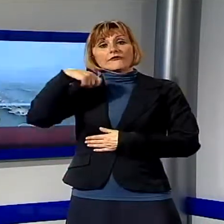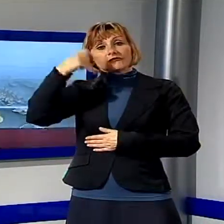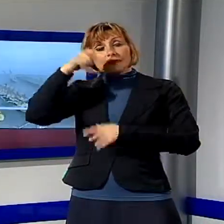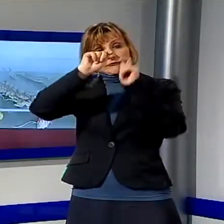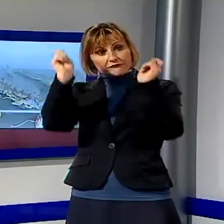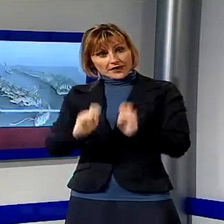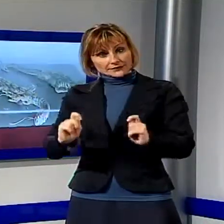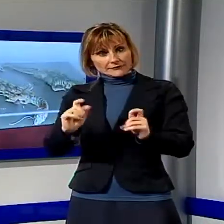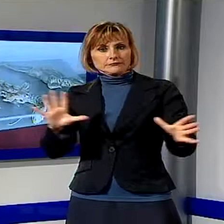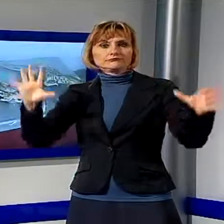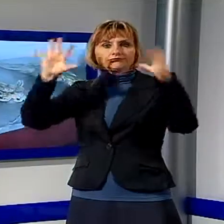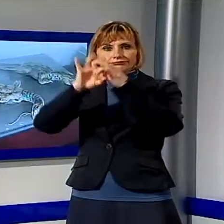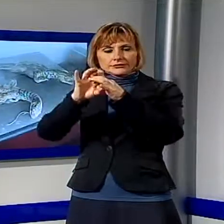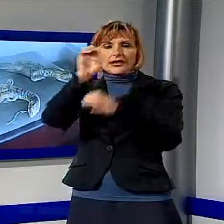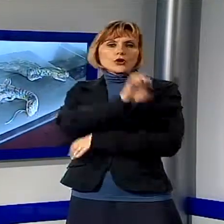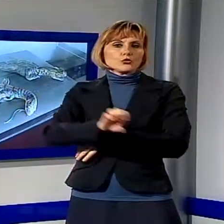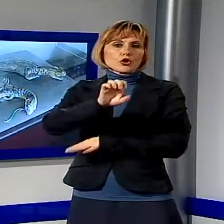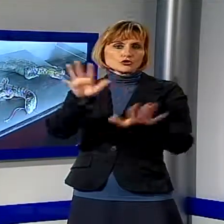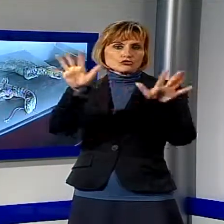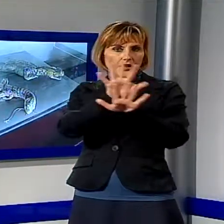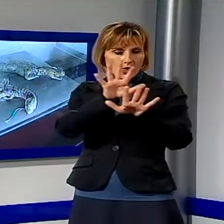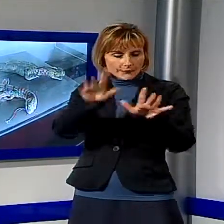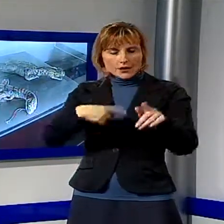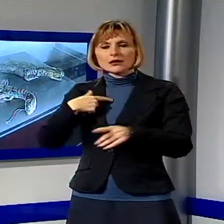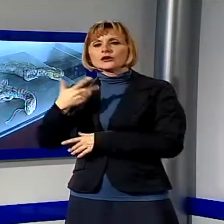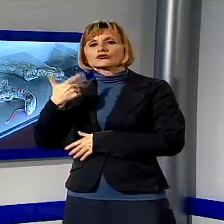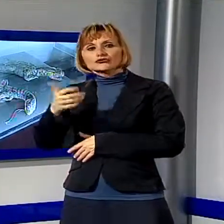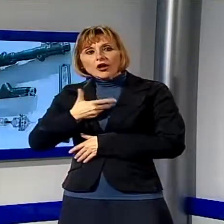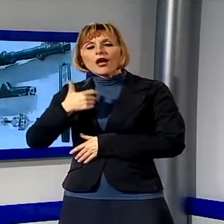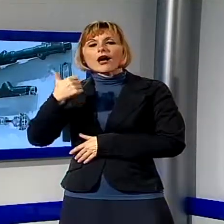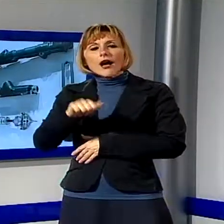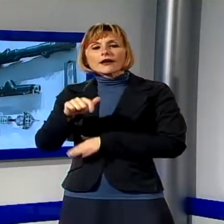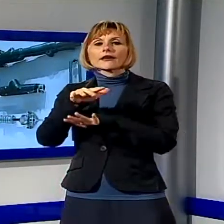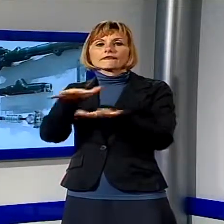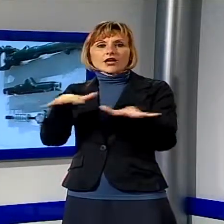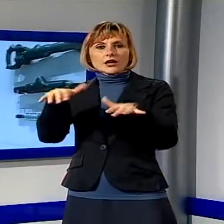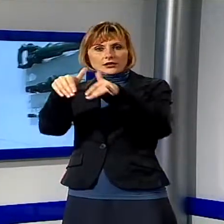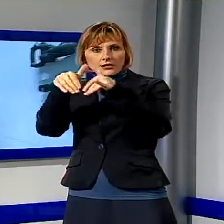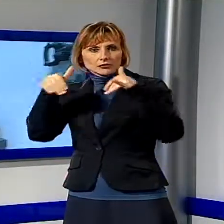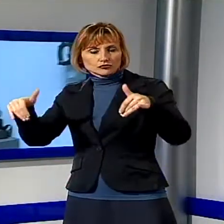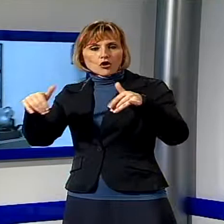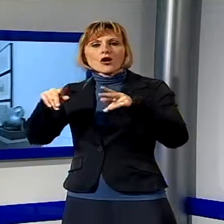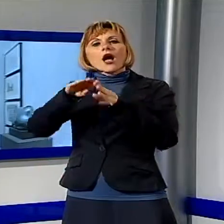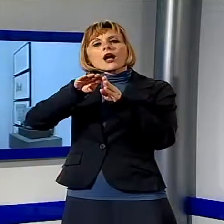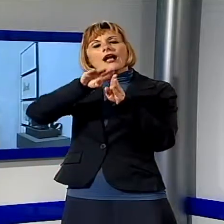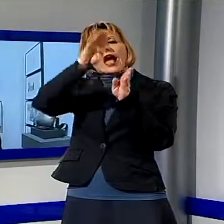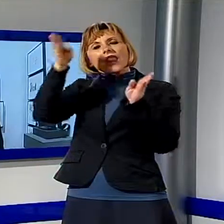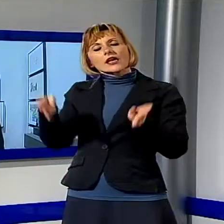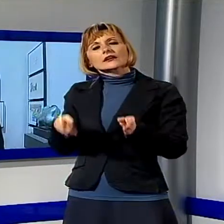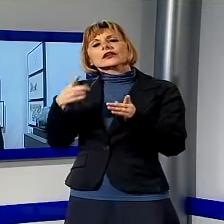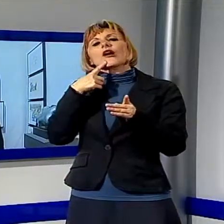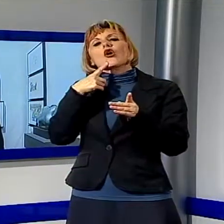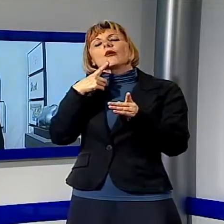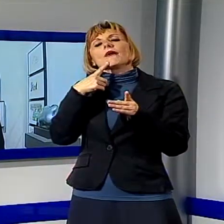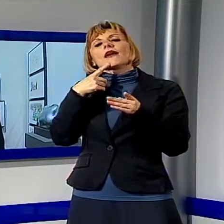Europa Cinema, ci sarà una mostra anche a Viareggio. Si chiamerà Chromosomes, sarà ospitata alla Galleria d'Arte Moderna e Contemporanea